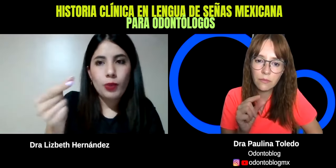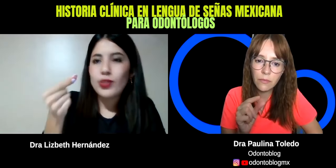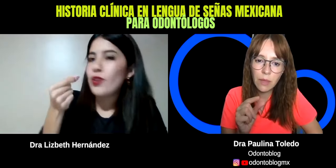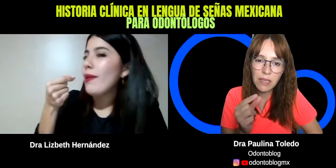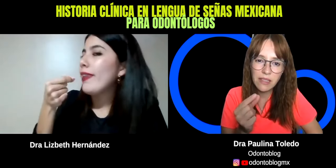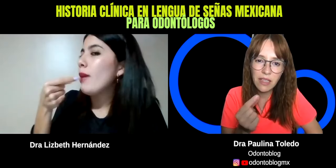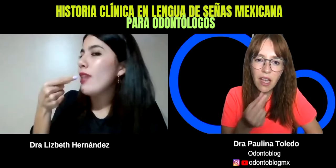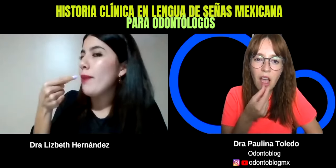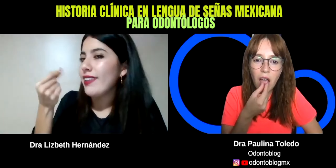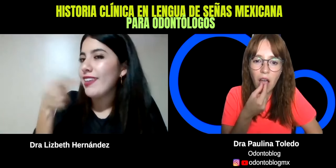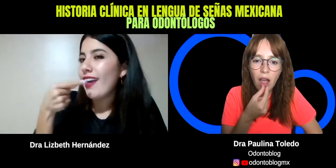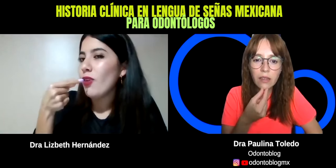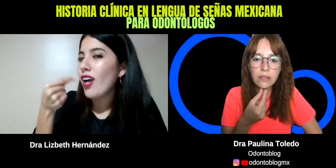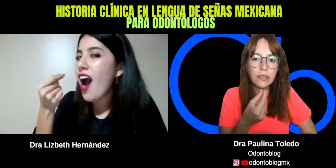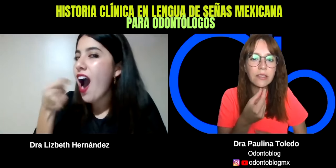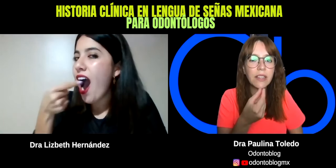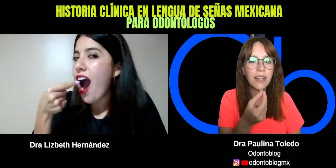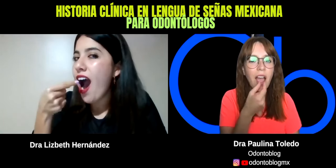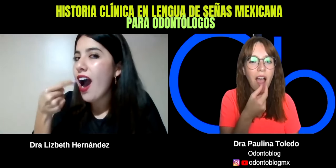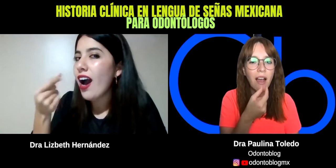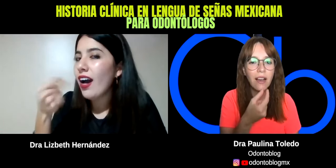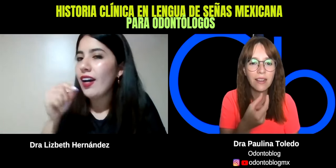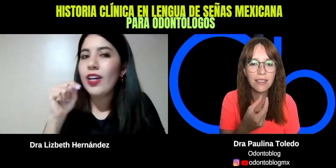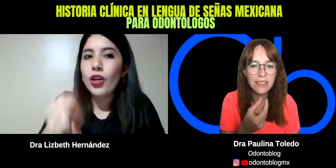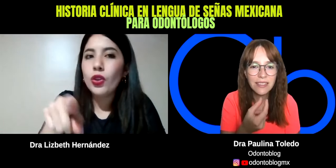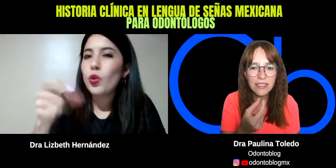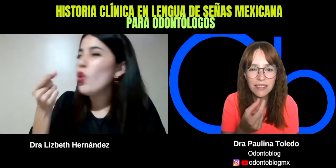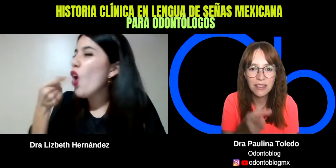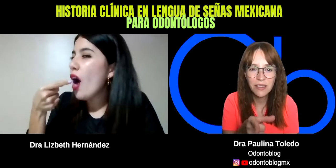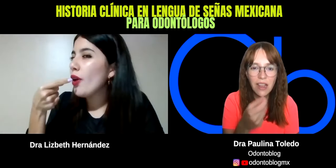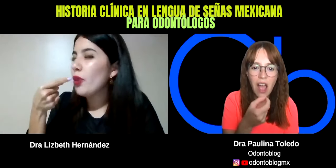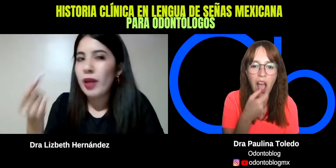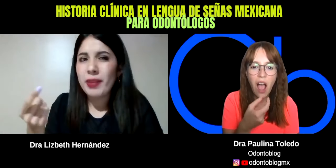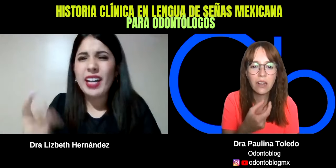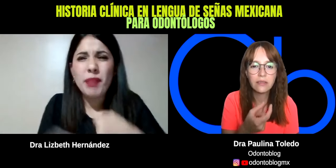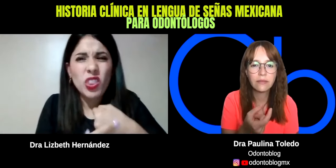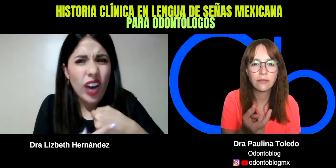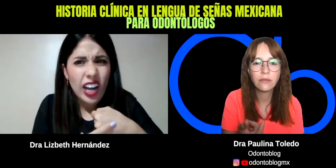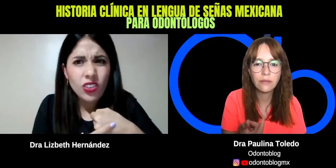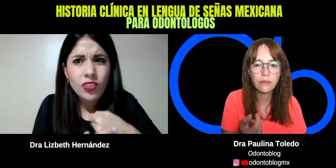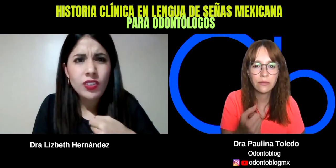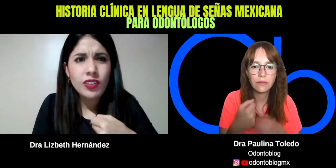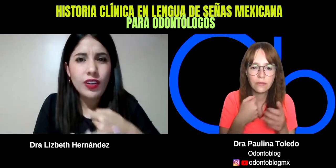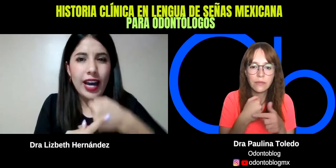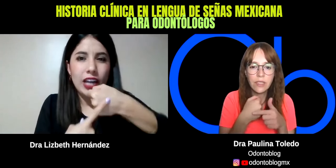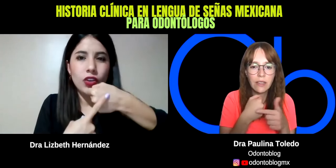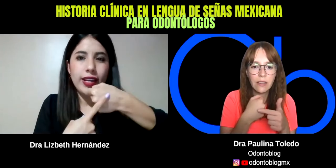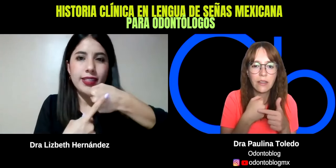si nos aventáramos la pastillita a la boca. Ok. Ajá. Tú, tomar medicamento, ¿algo? ¿Algo es,